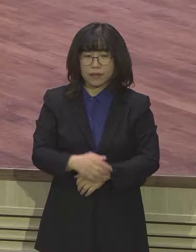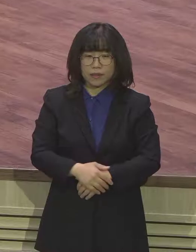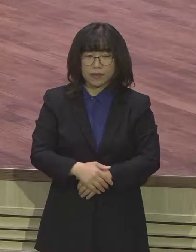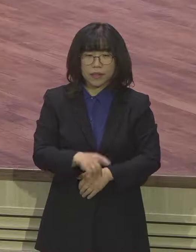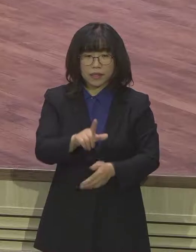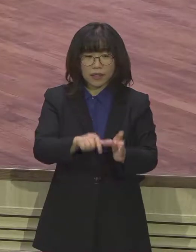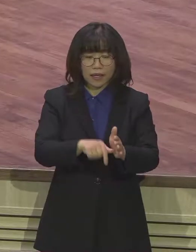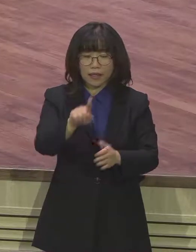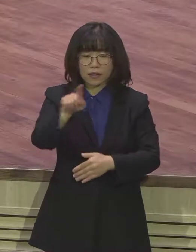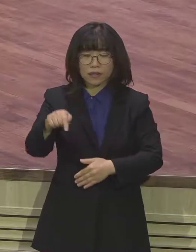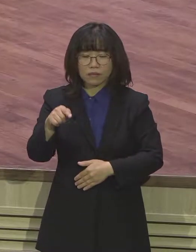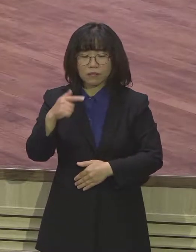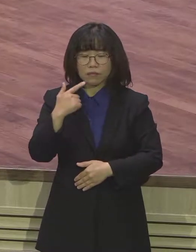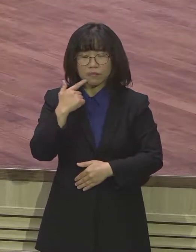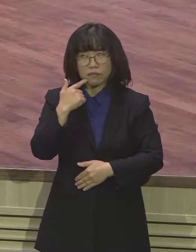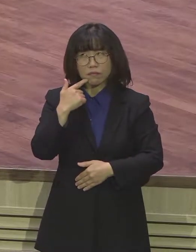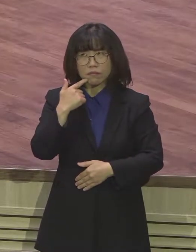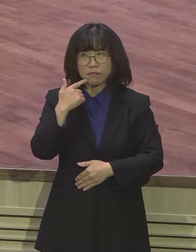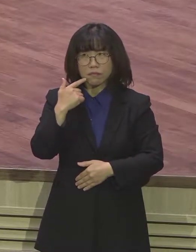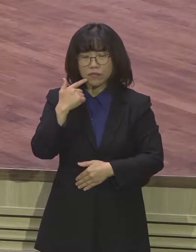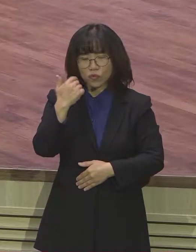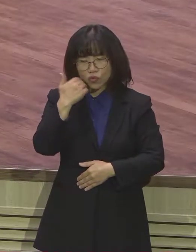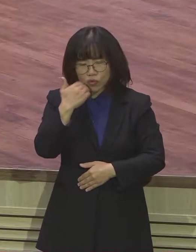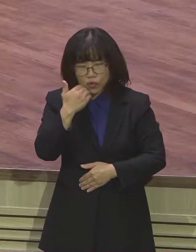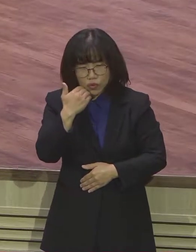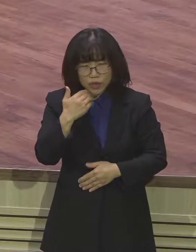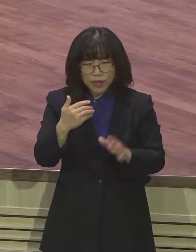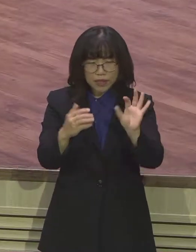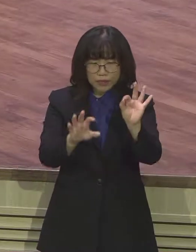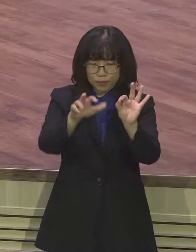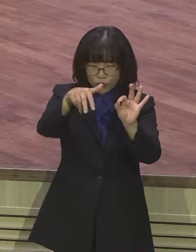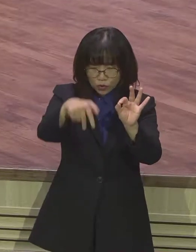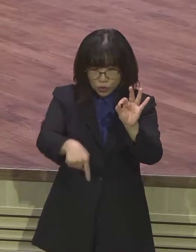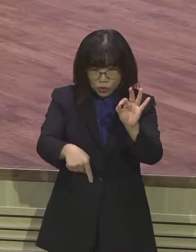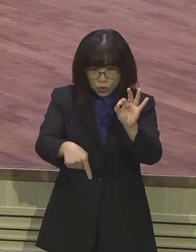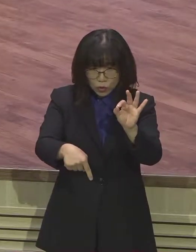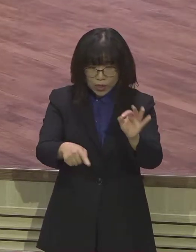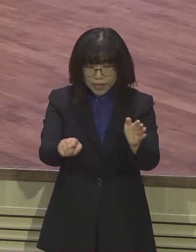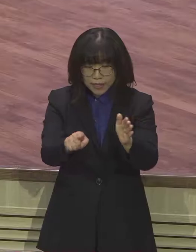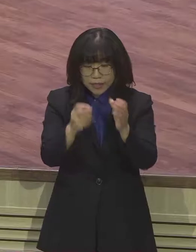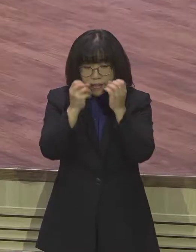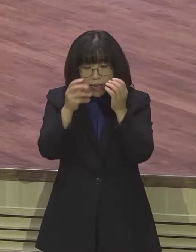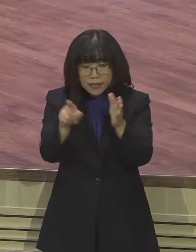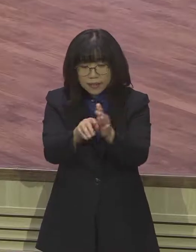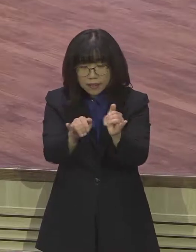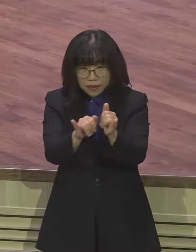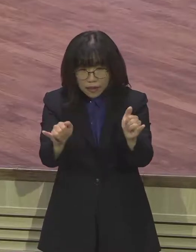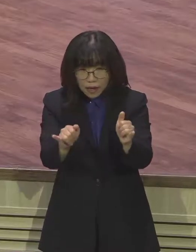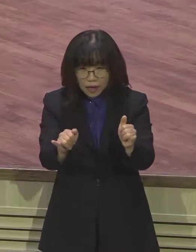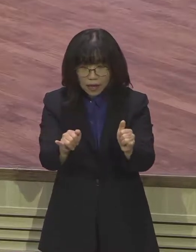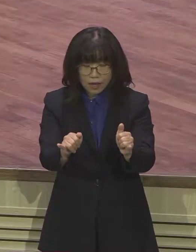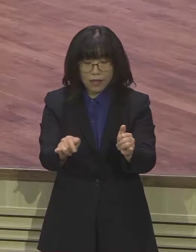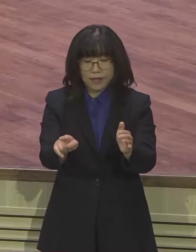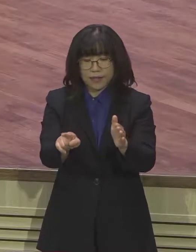간증을 하셨습니다 그분께서 뭐라고 얘기했었으면 내일이면 본인이 운영하고 있는 카페가 문을 닫는다는 겁니다